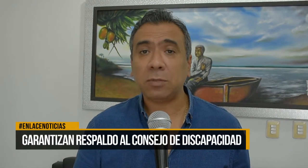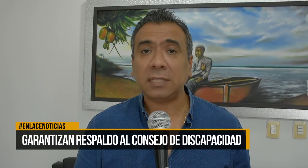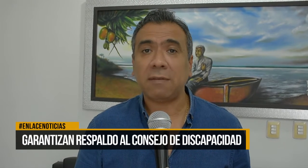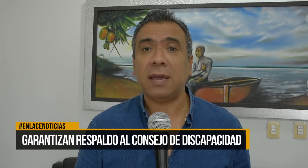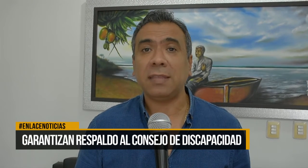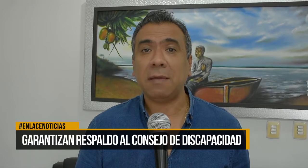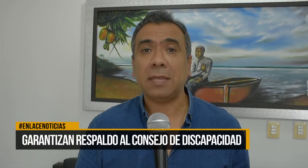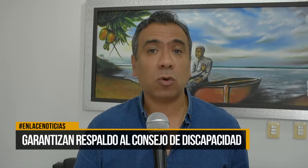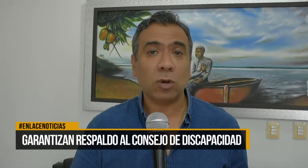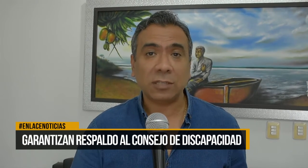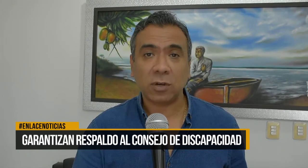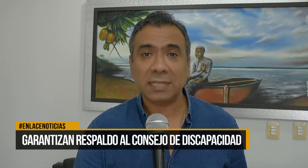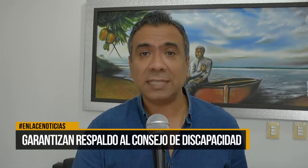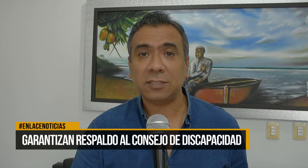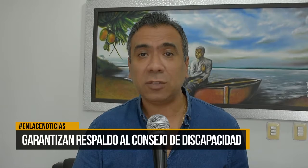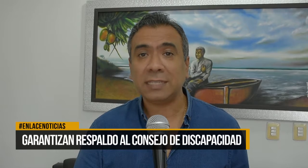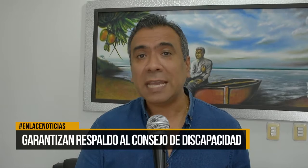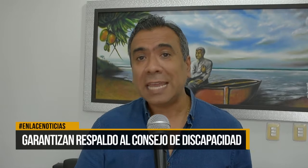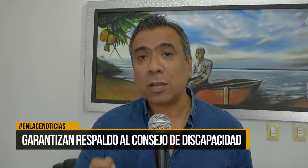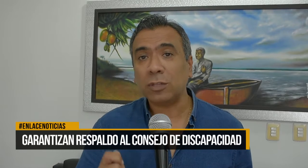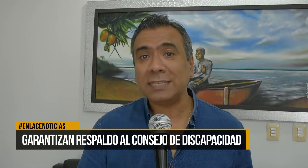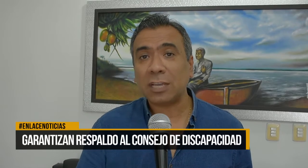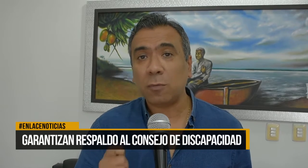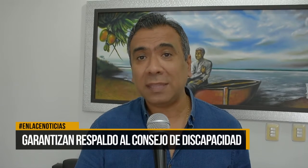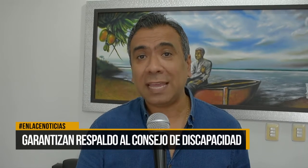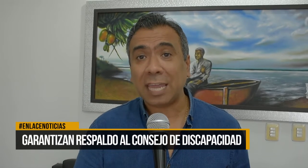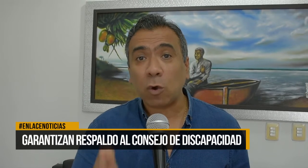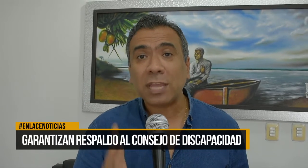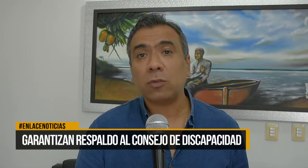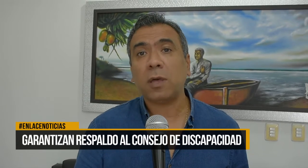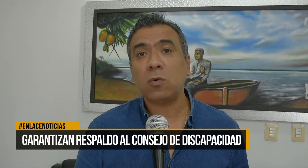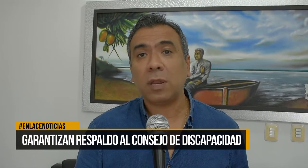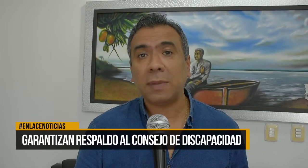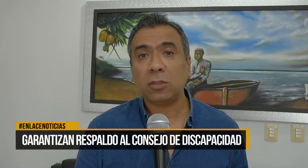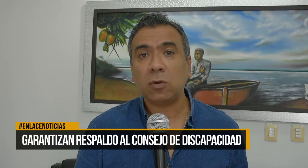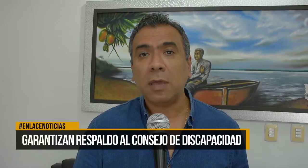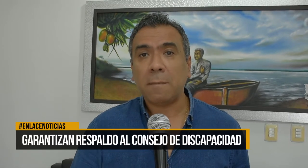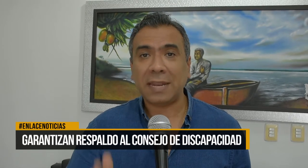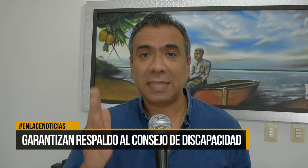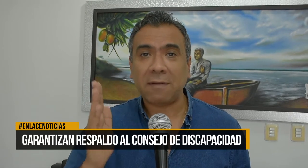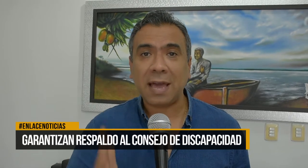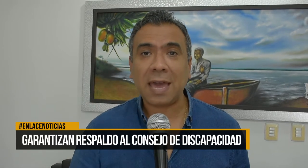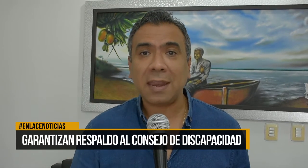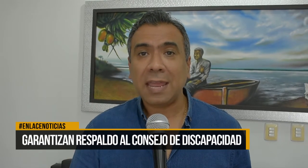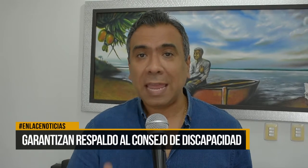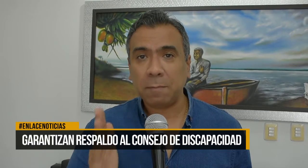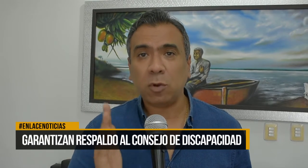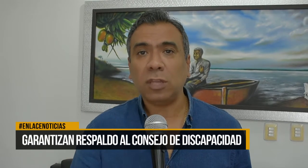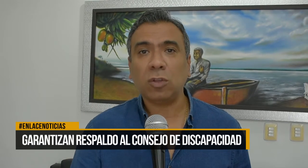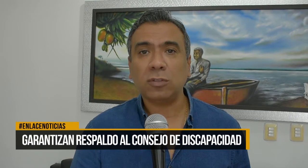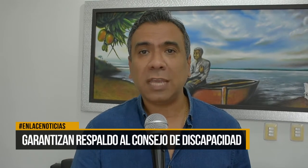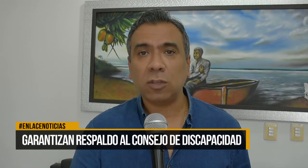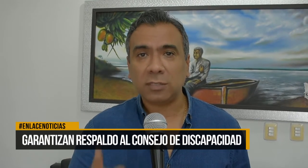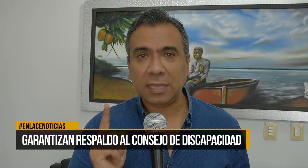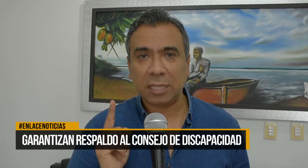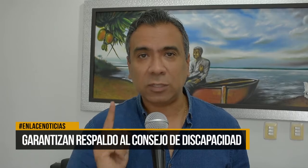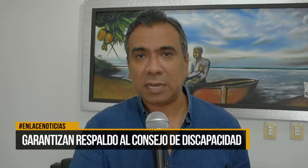vamos a trabajar de la mano con las organizaciones y con este comité que hoy ha tomado juramento para trabajar en pro de todos ellos y de nuestra